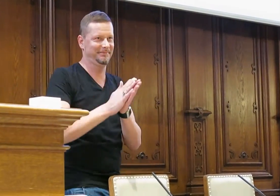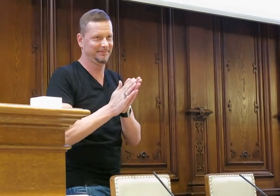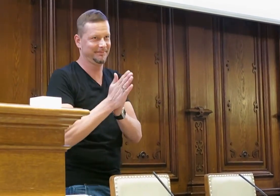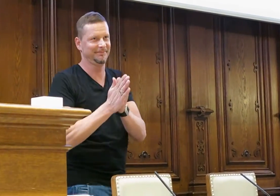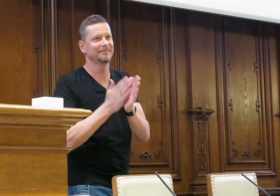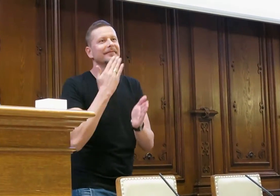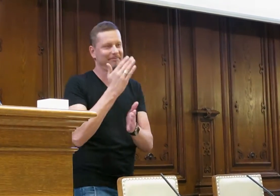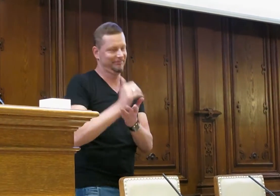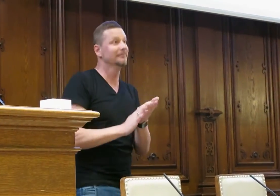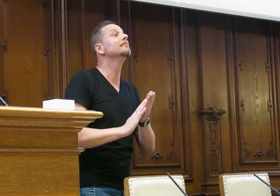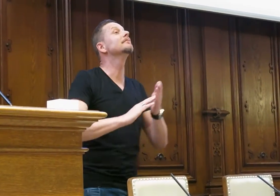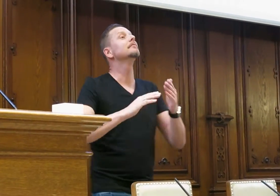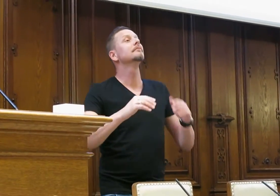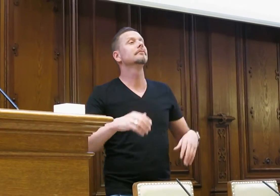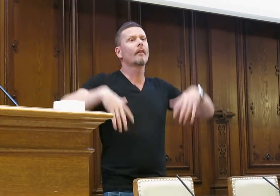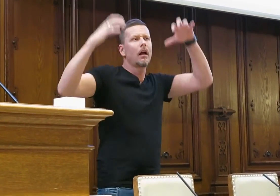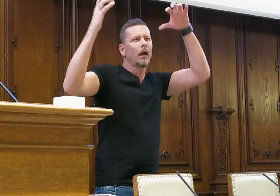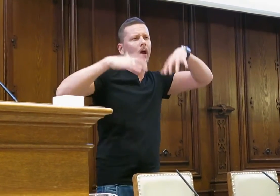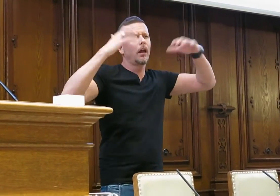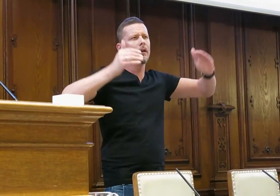Danke, Karin. Vielen